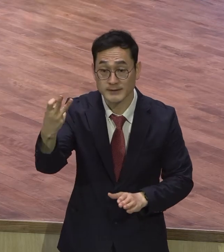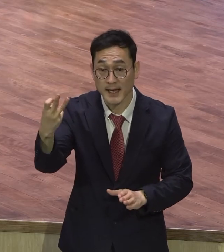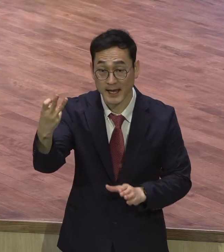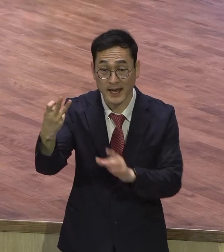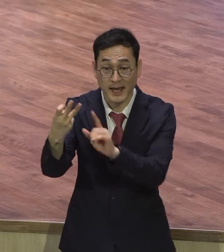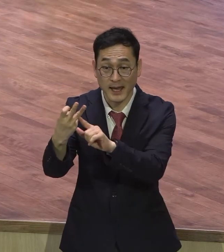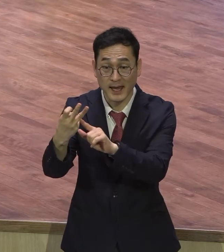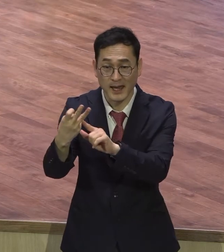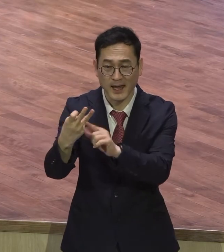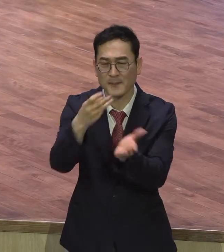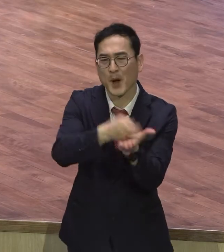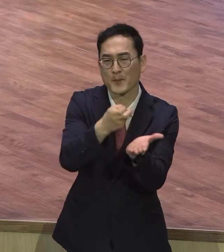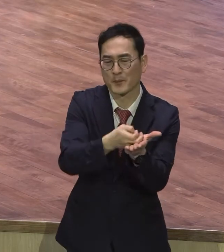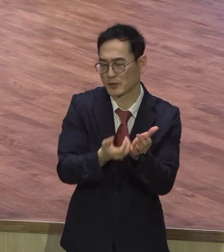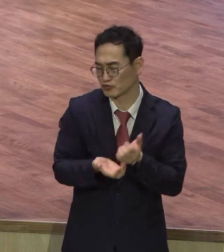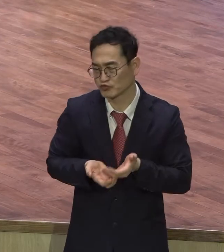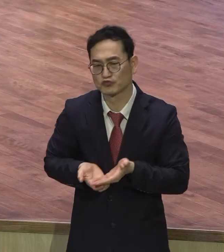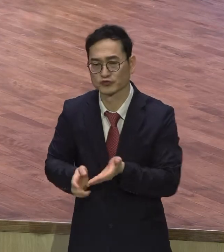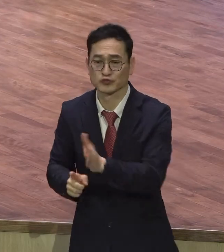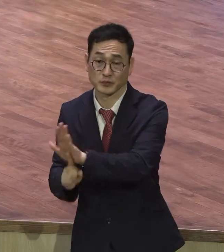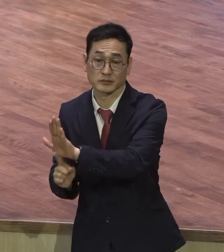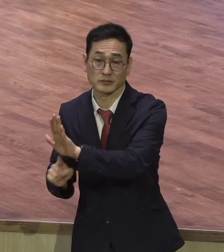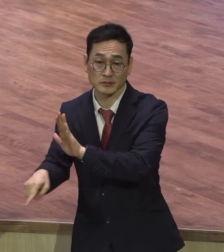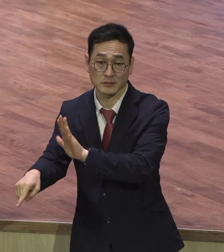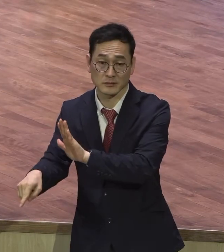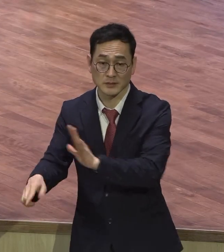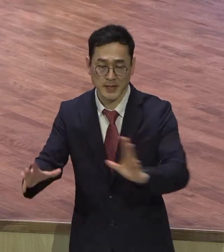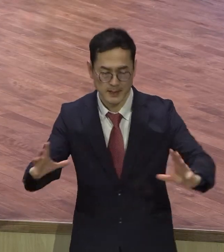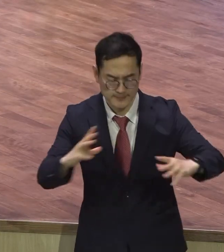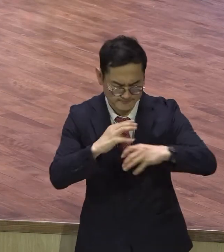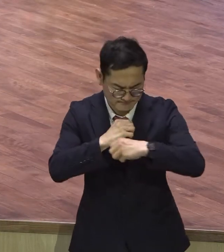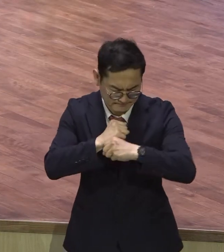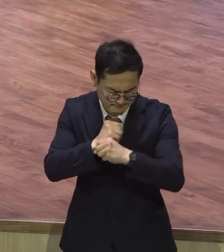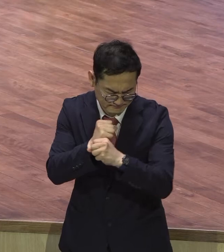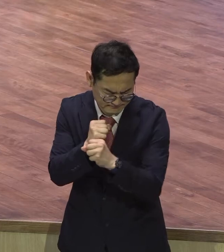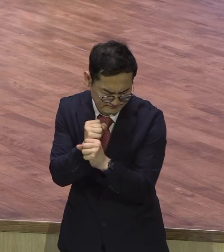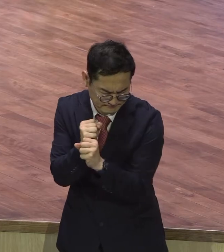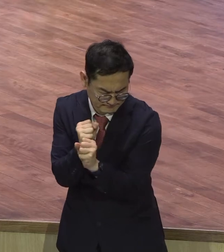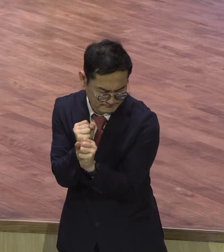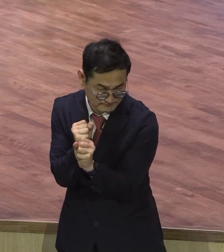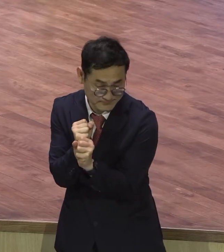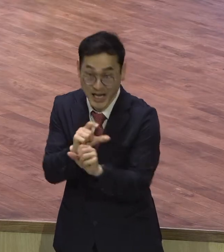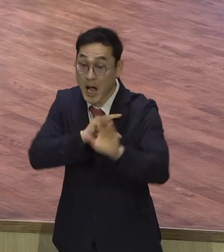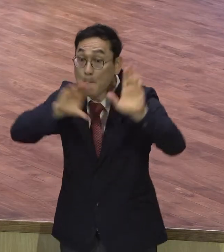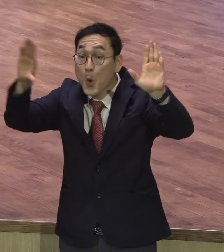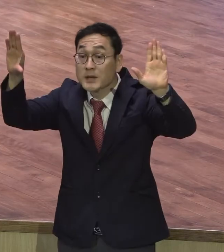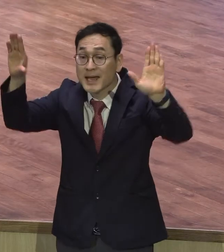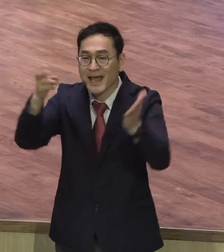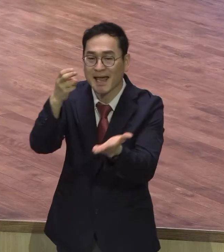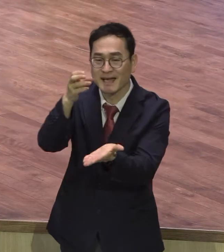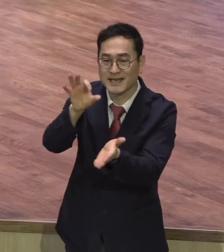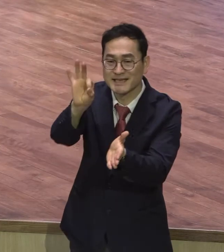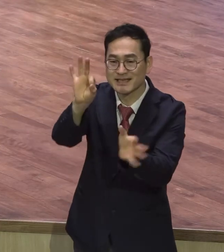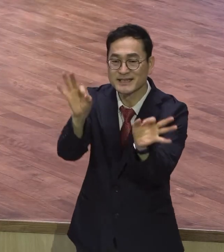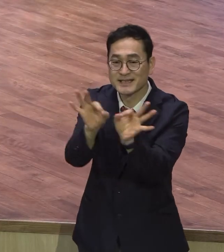이것을 함축성 있게 줄여서 하나님께서 모세에게 10개의 명으로 주셨다.